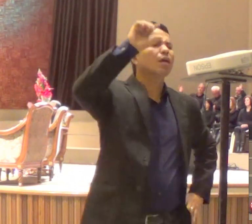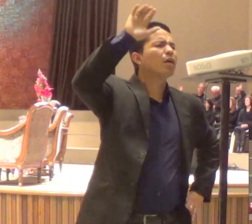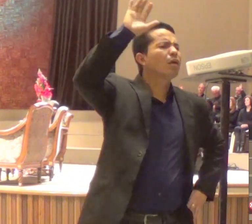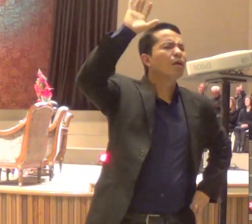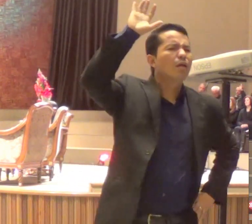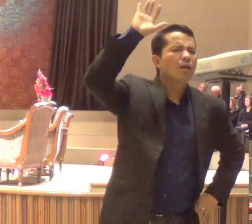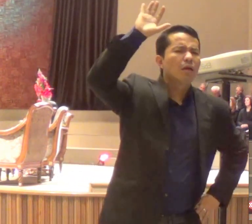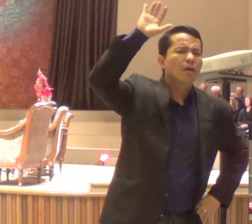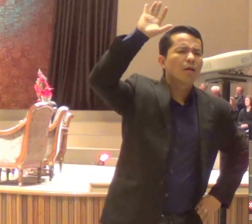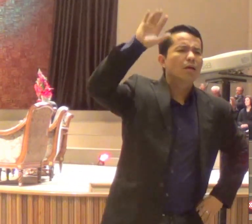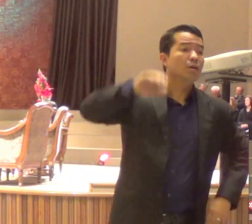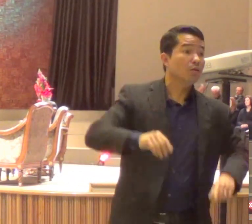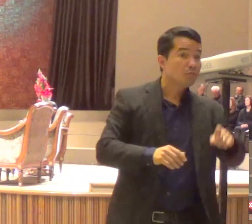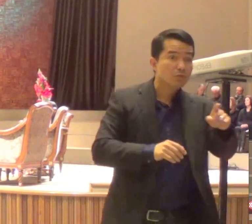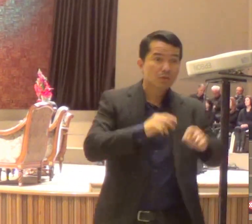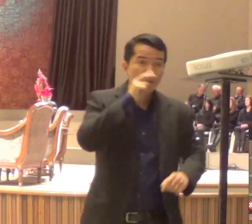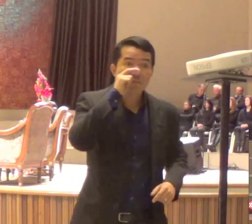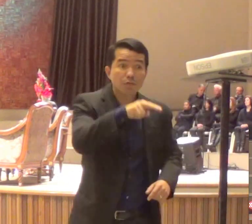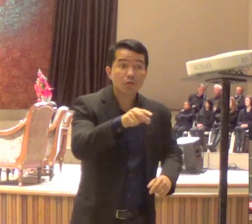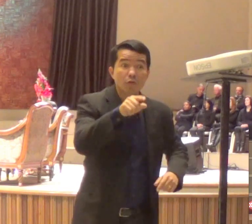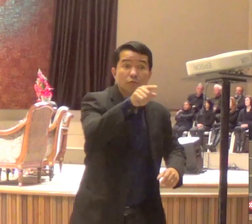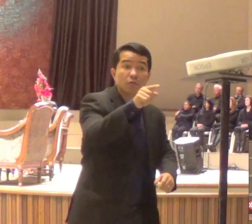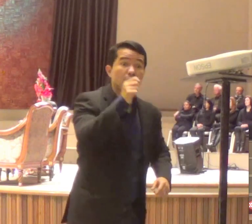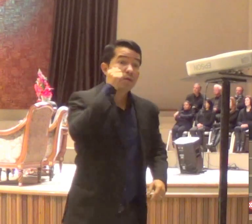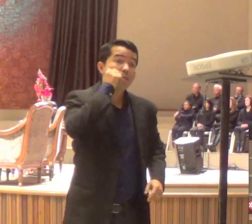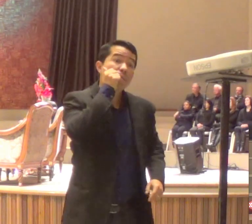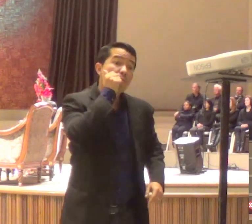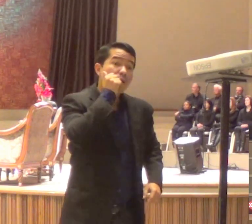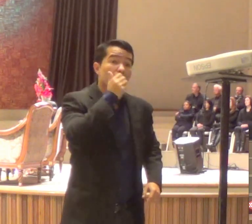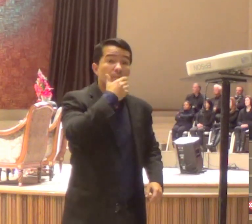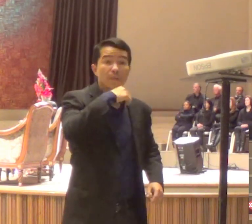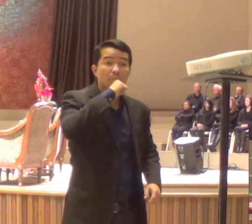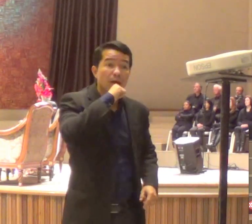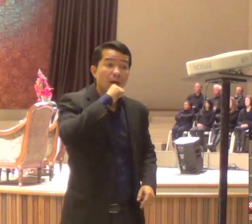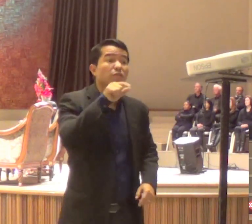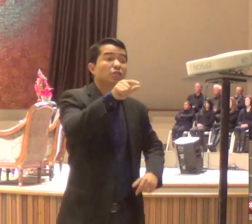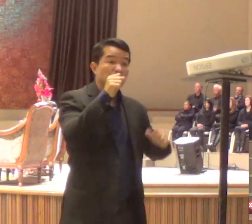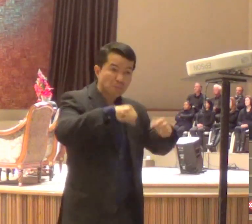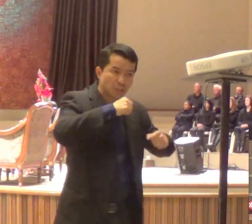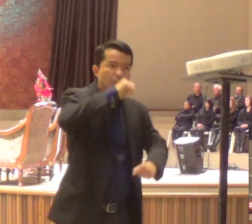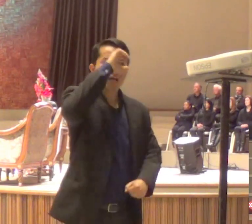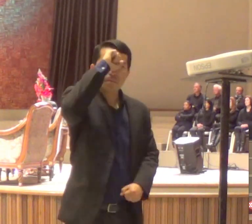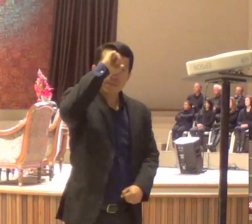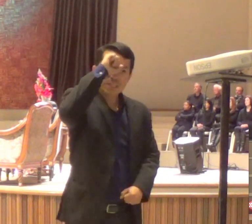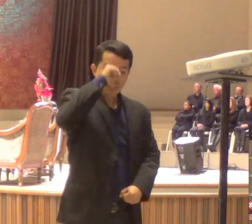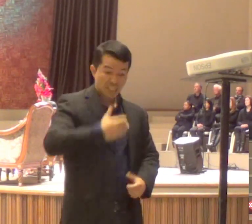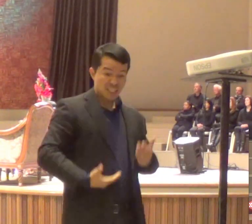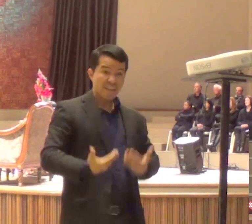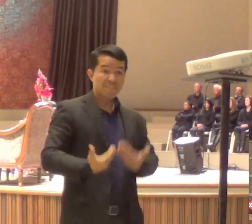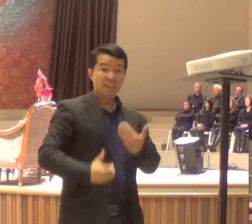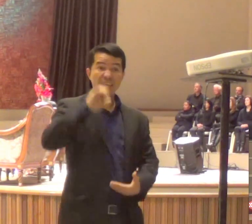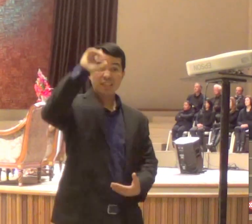se tem uma coisa, que ensina valores do reino de Deus, para os seus filhos, é você servir a Deus, com os seus filhos,